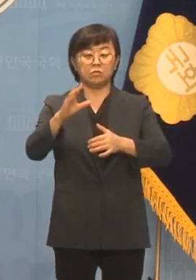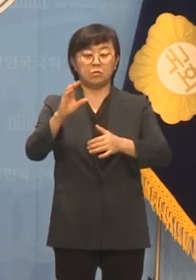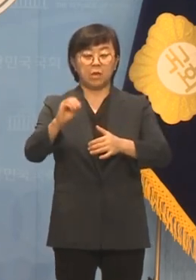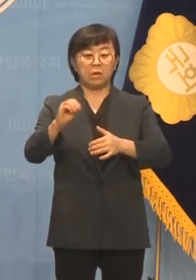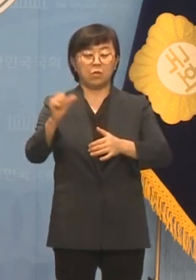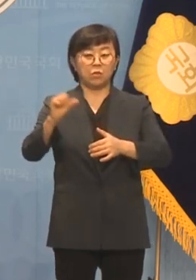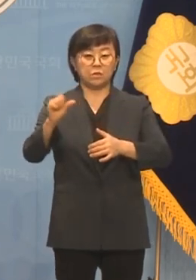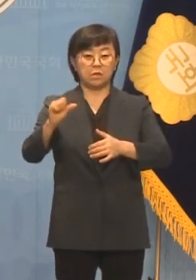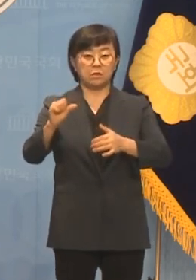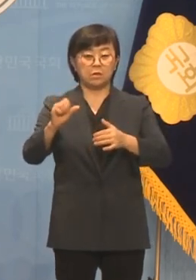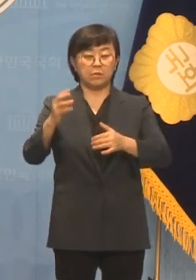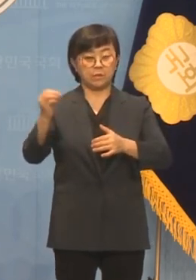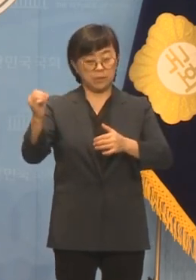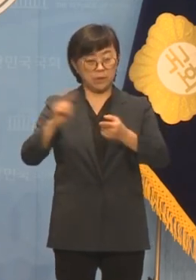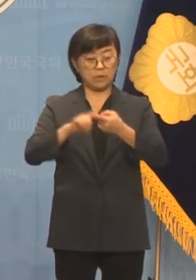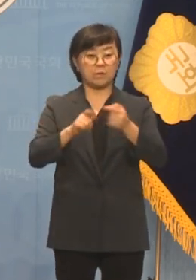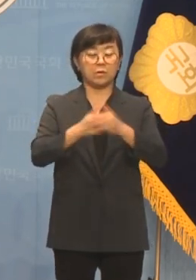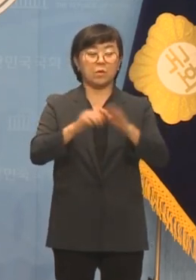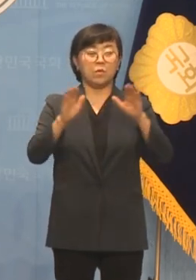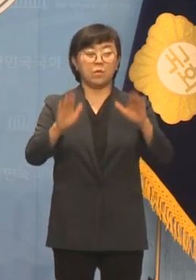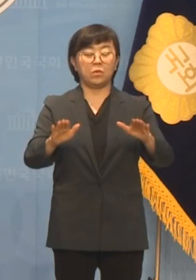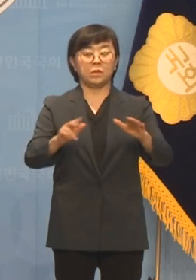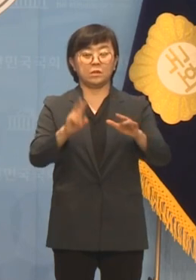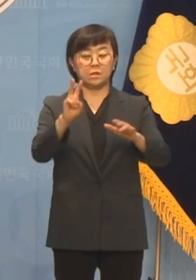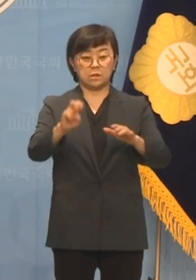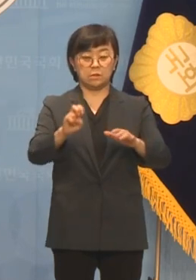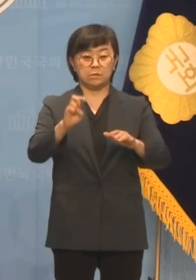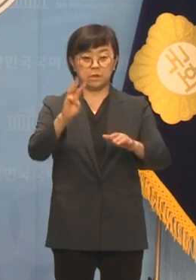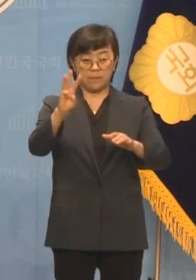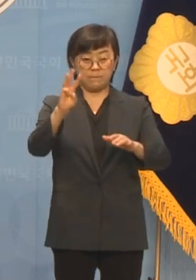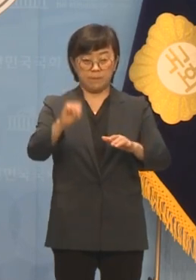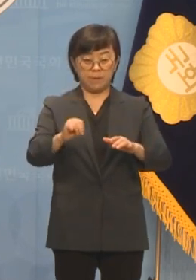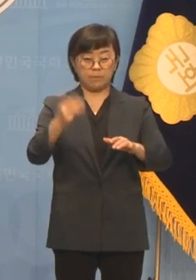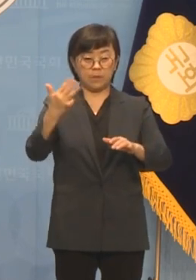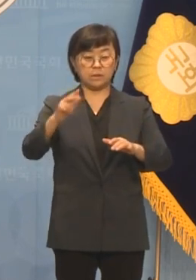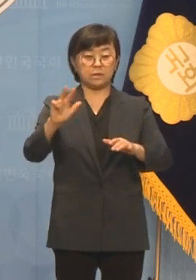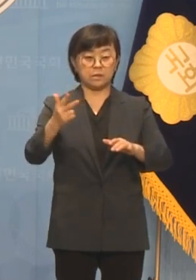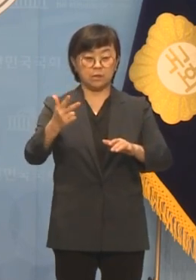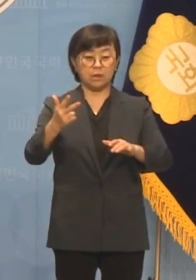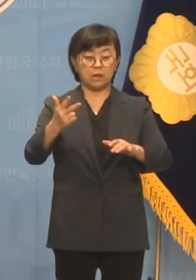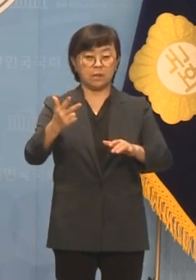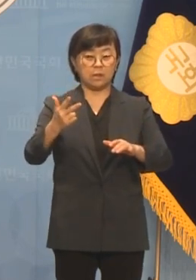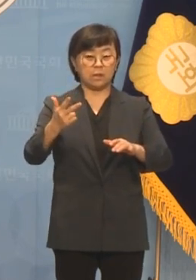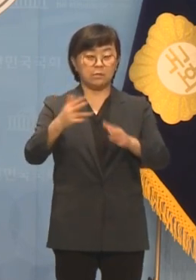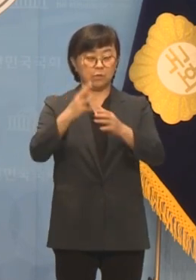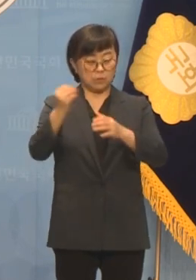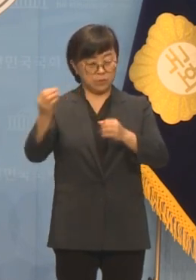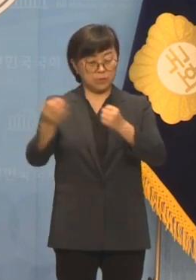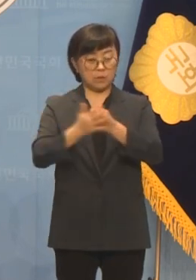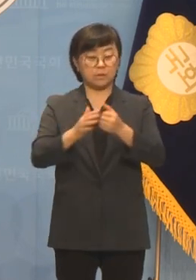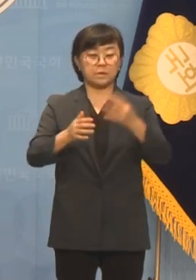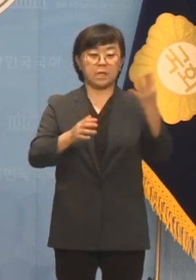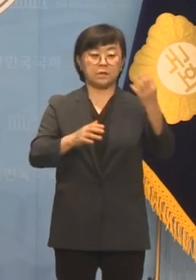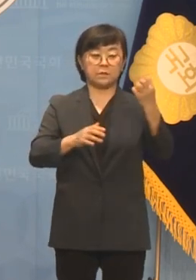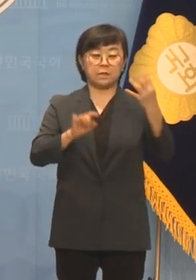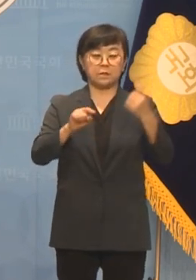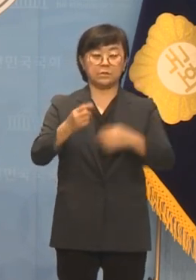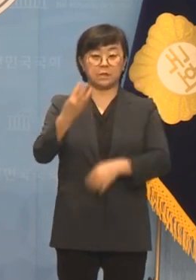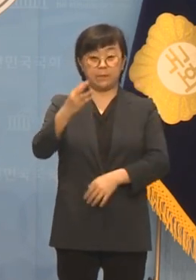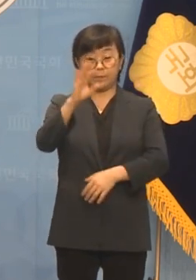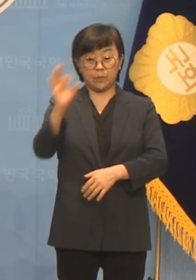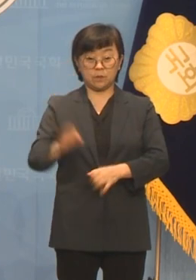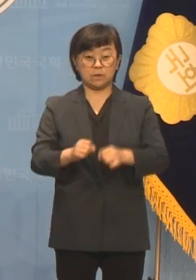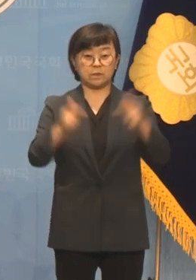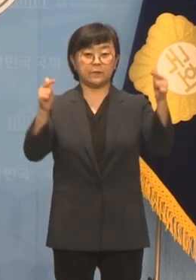,452명에서 올해 23만 8,784명으로 44.3%